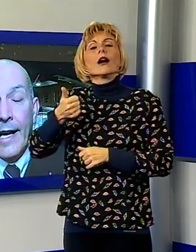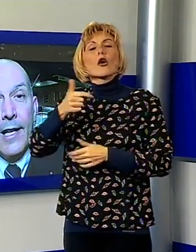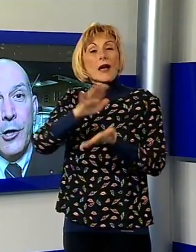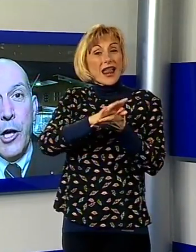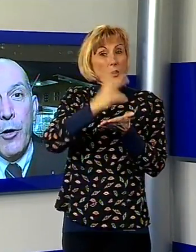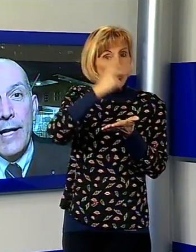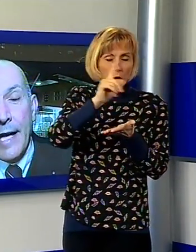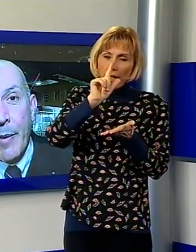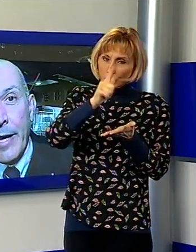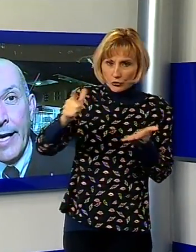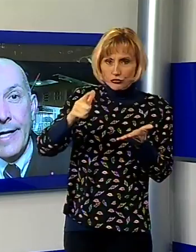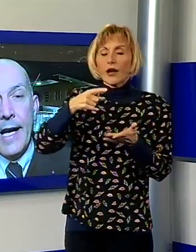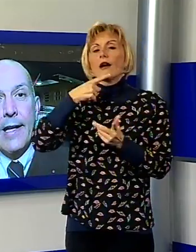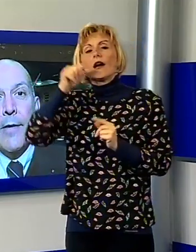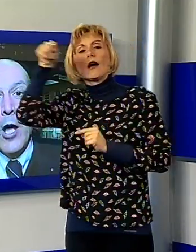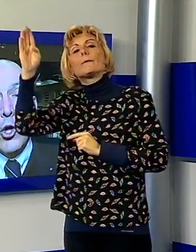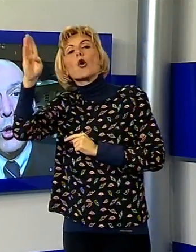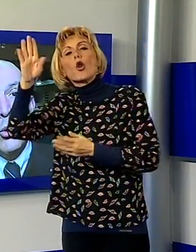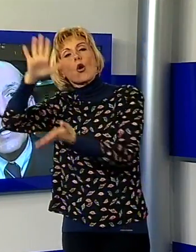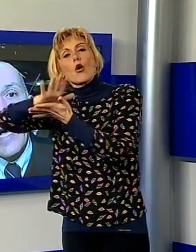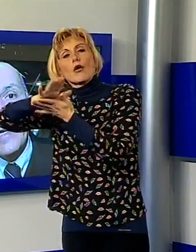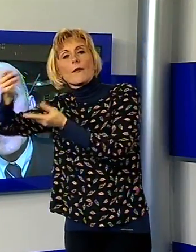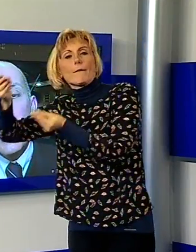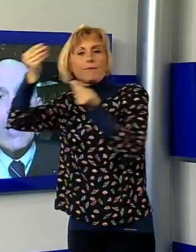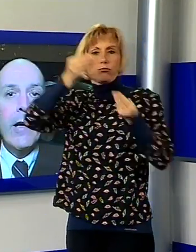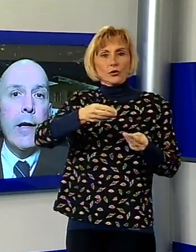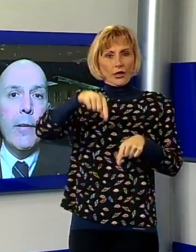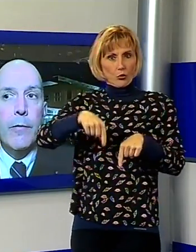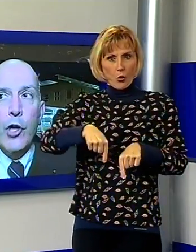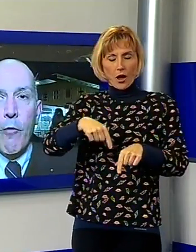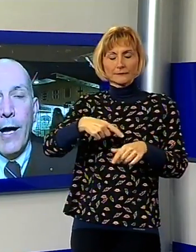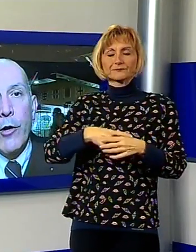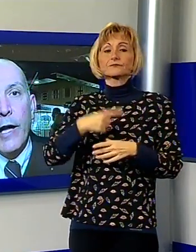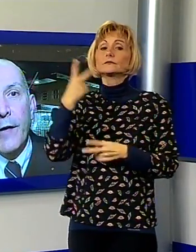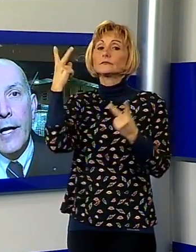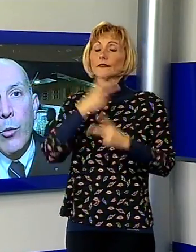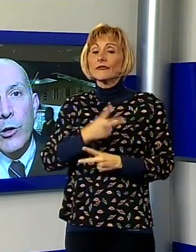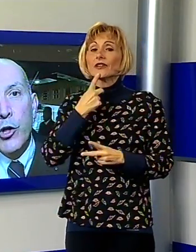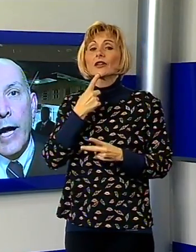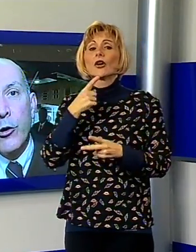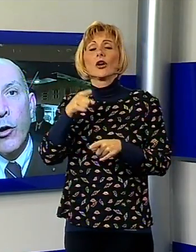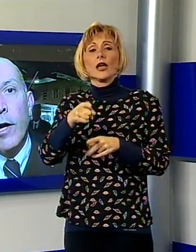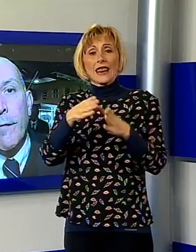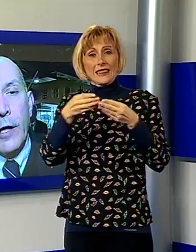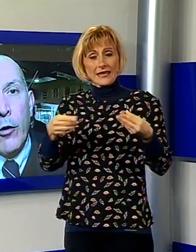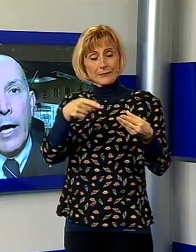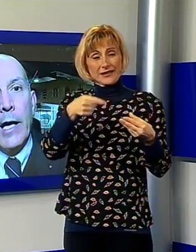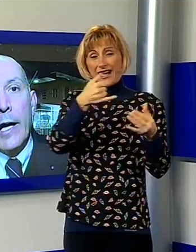della stampa meccanizzata. Sono tutti testi che vanno dalla fine del 400 fino alla